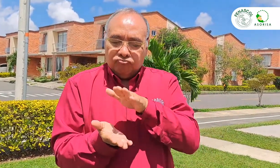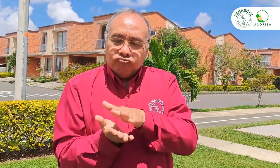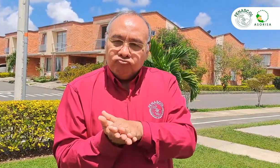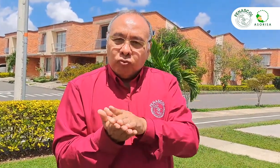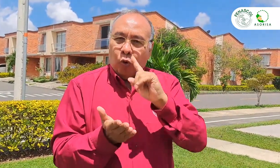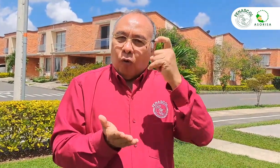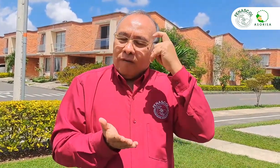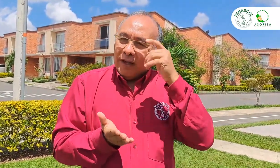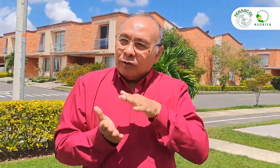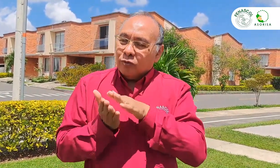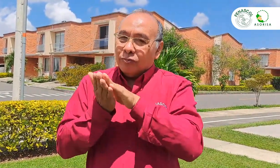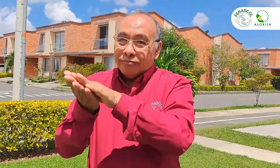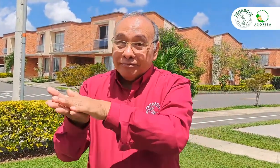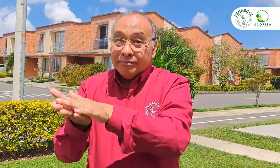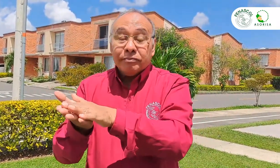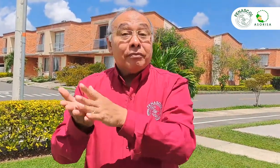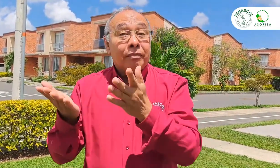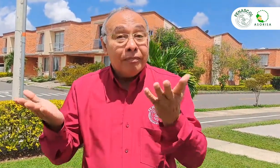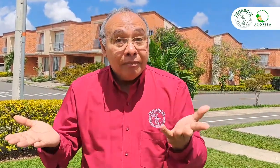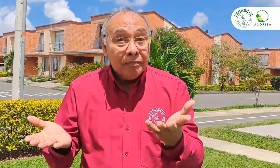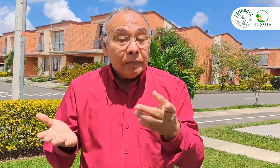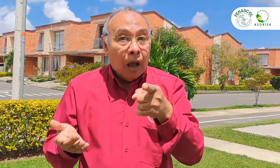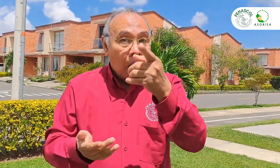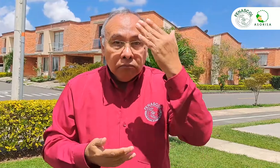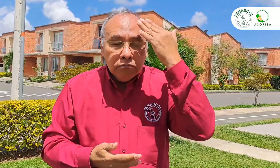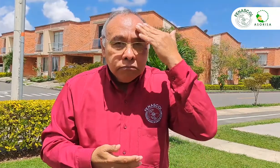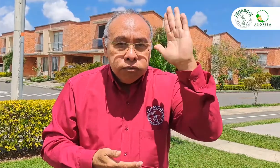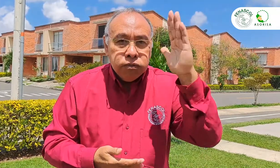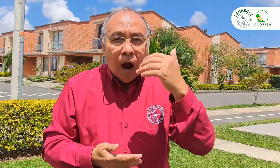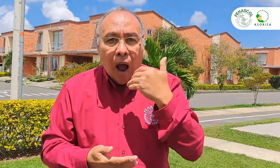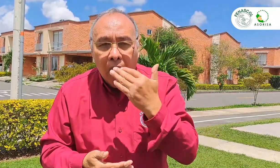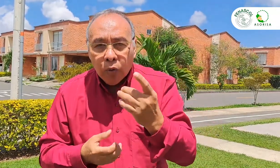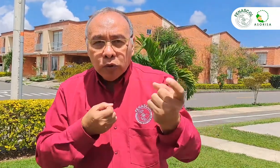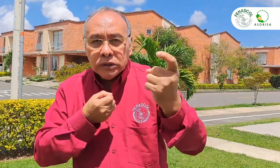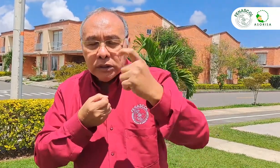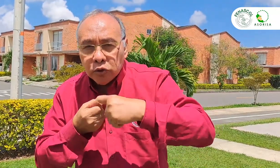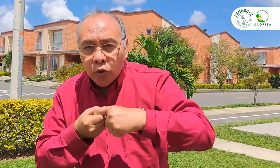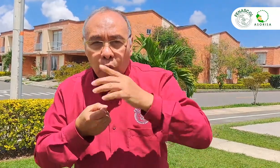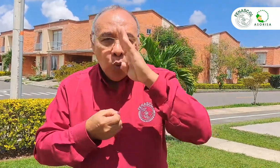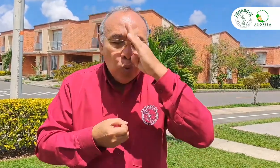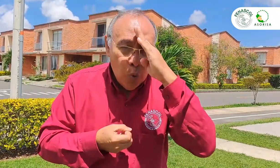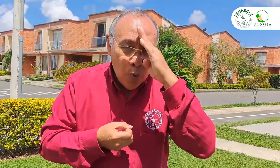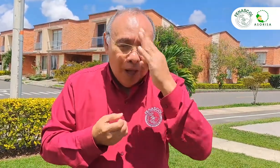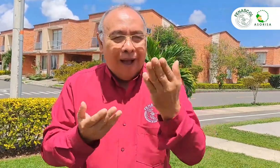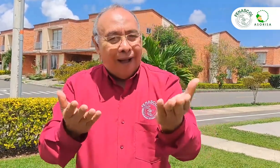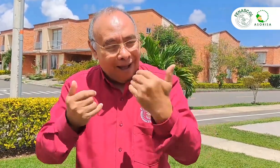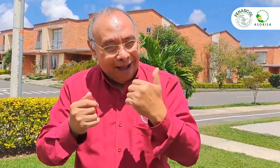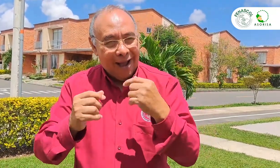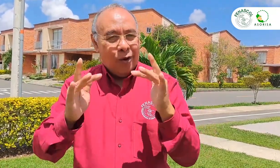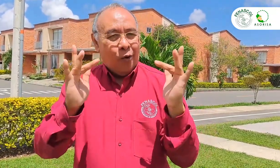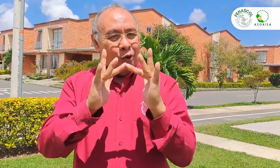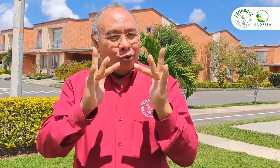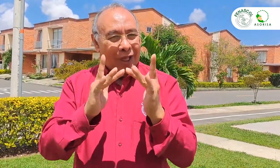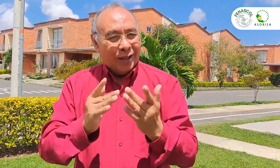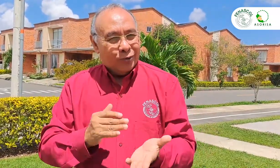compartir de perspectivas, generaremos un insumo que lo compartiremos con el gobierno. Si tienes alguna inquietud, no dudes en